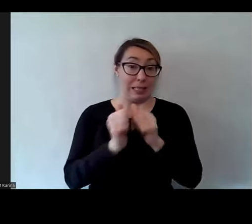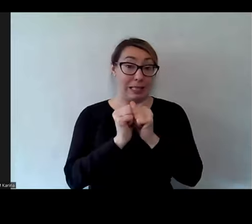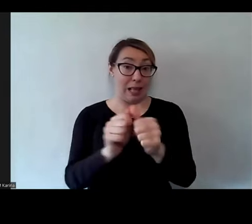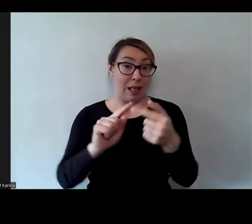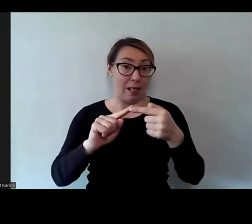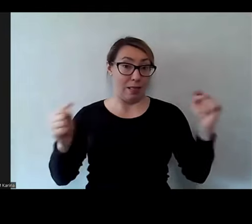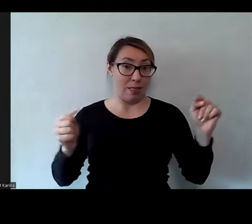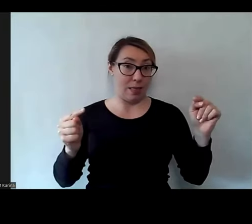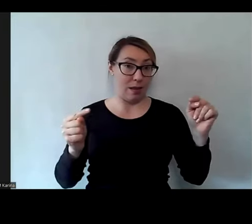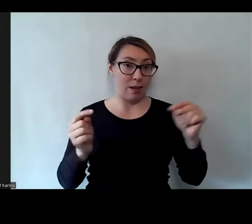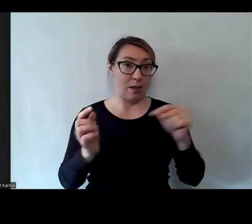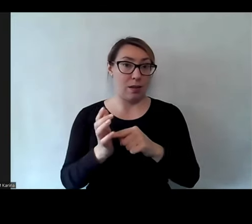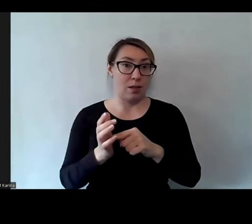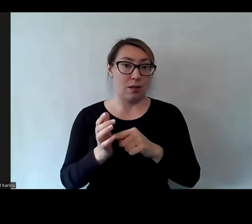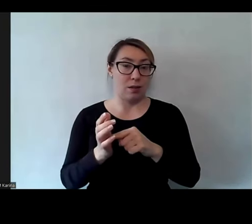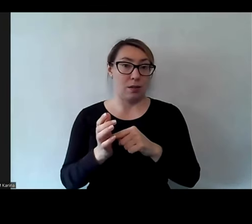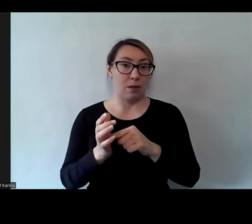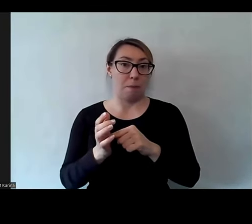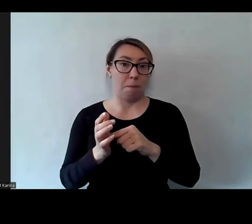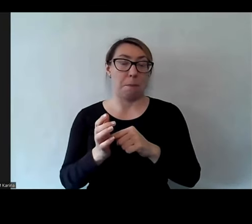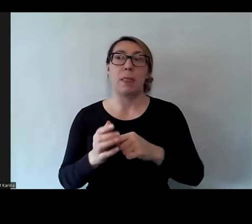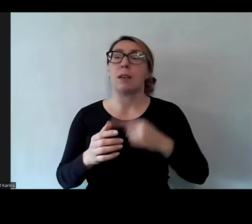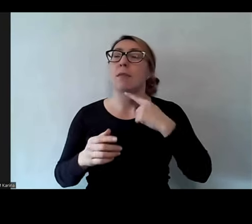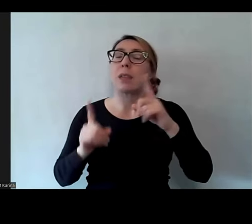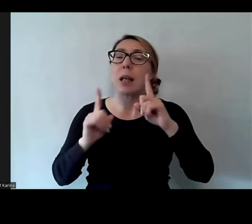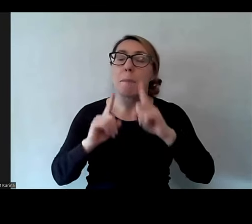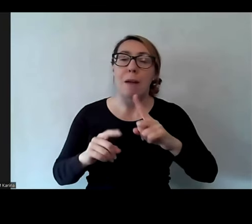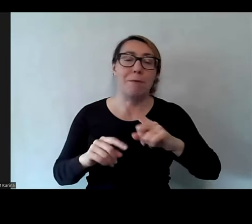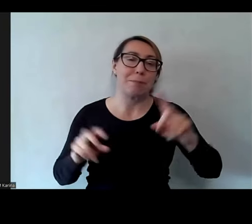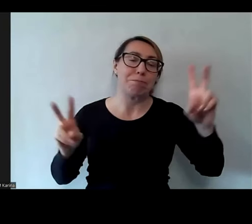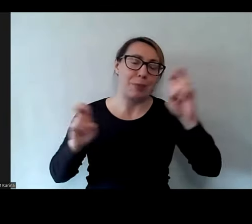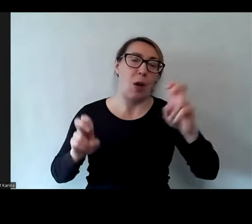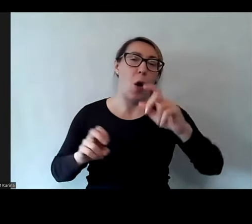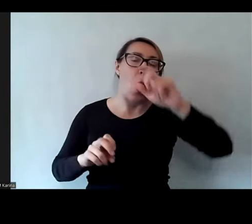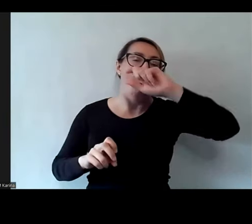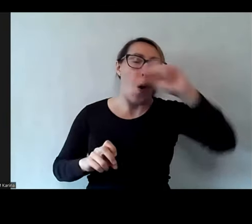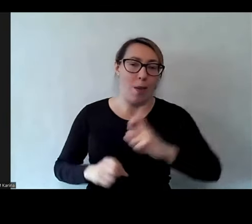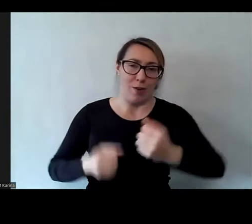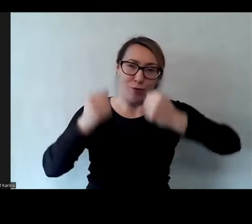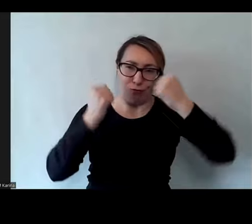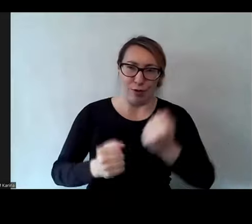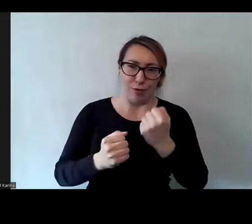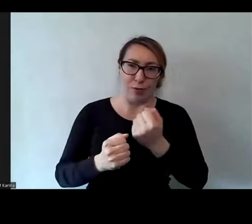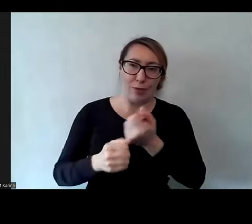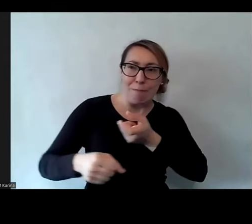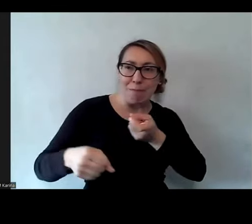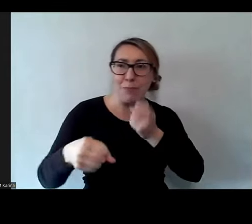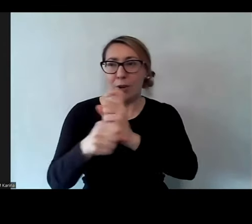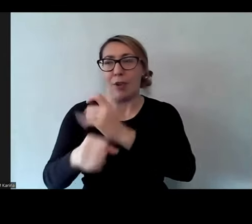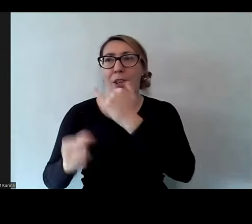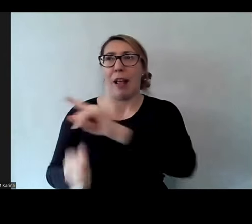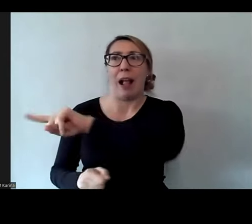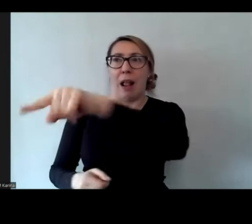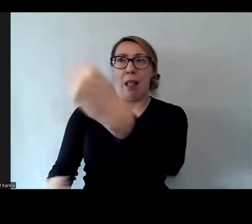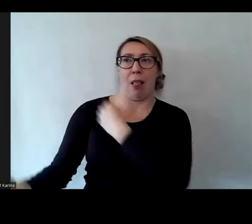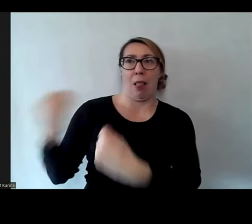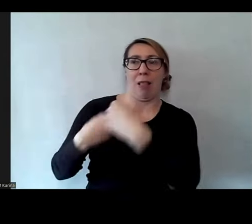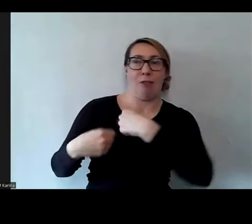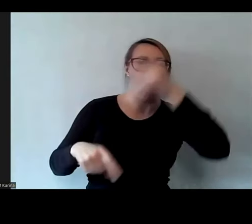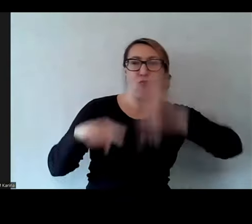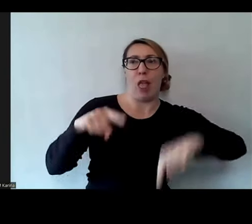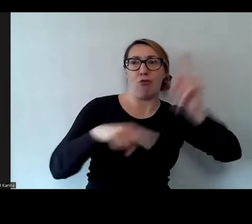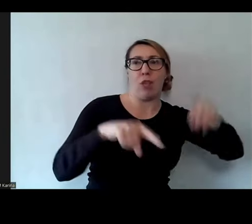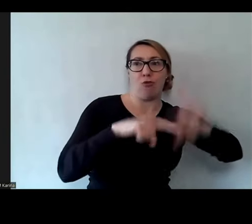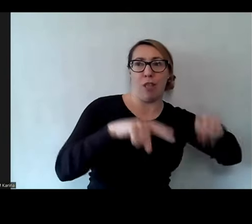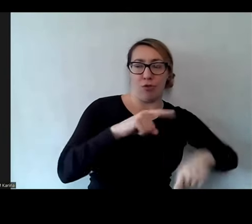szkoleniu, cholernie ciężko iść pod prąd, kiedy wszyscy ci mówią, że robisz źle. No i ona bardzo to